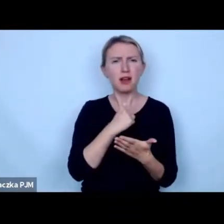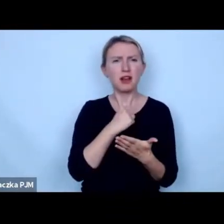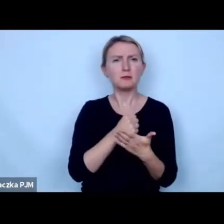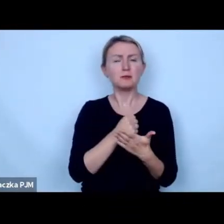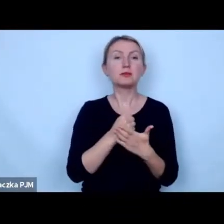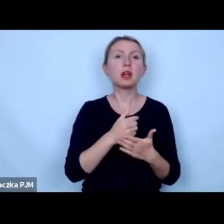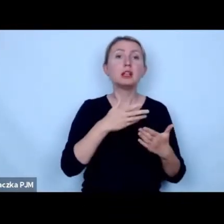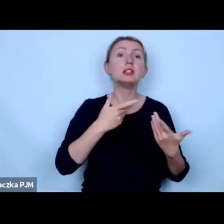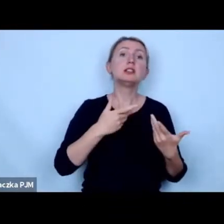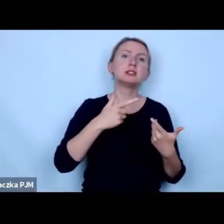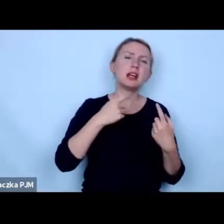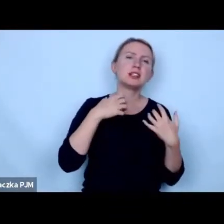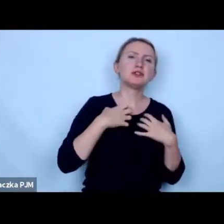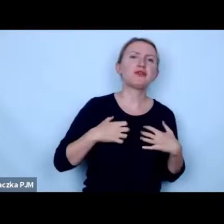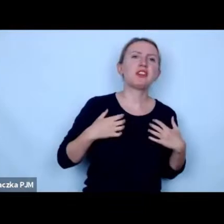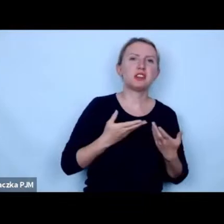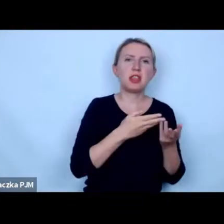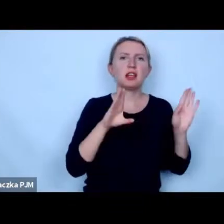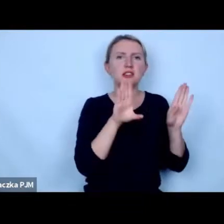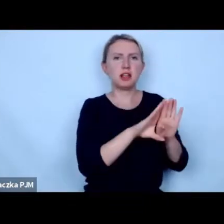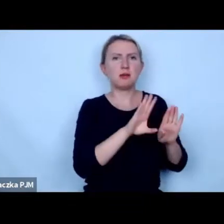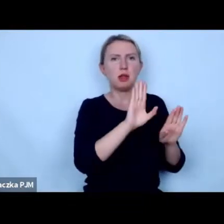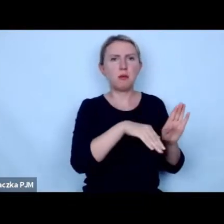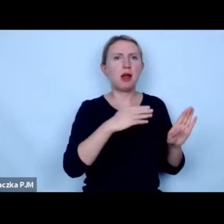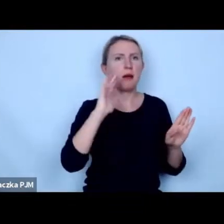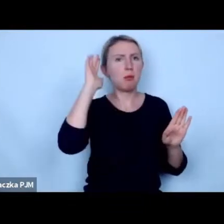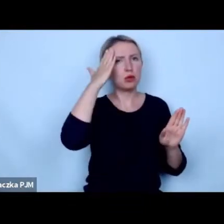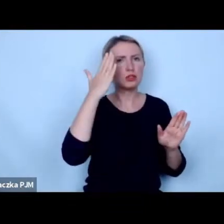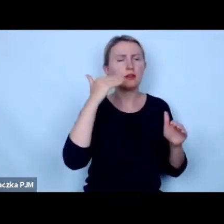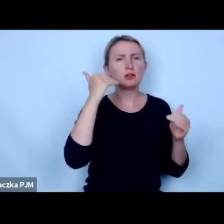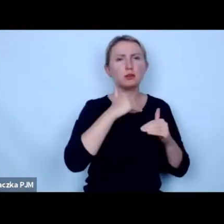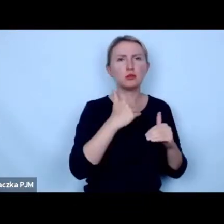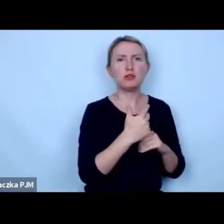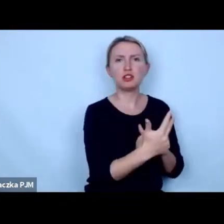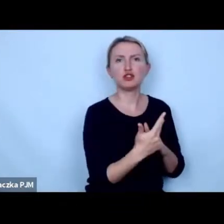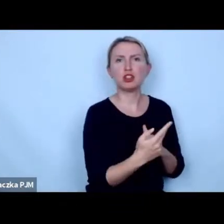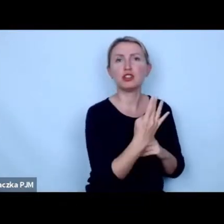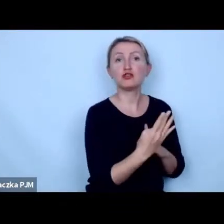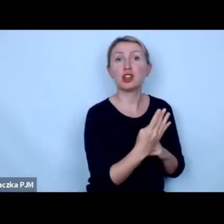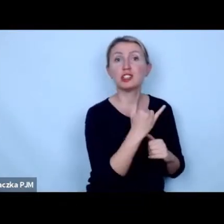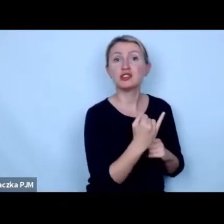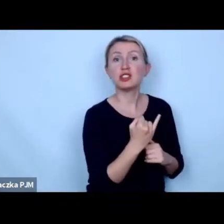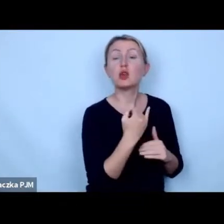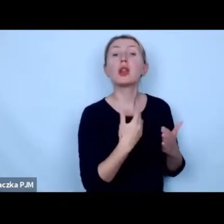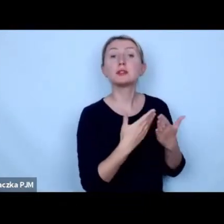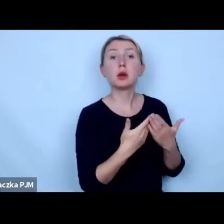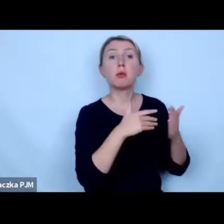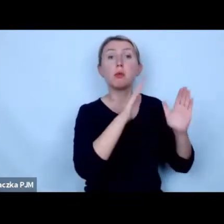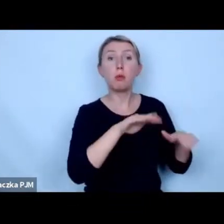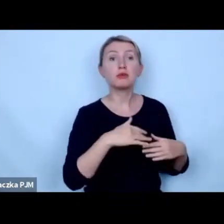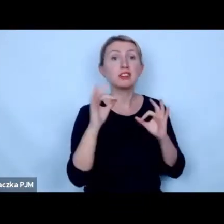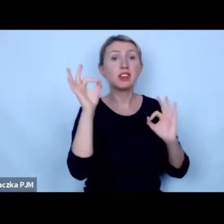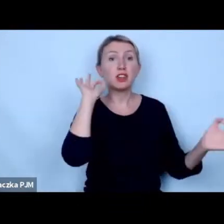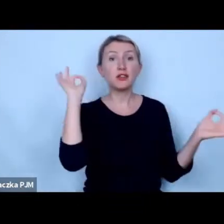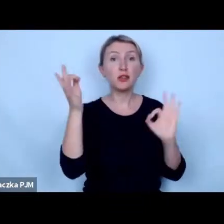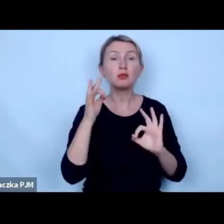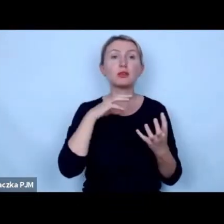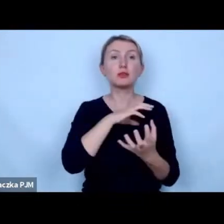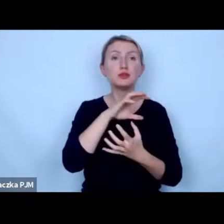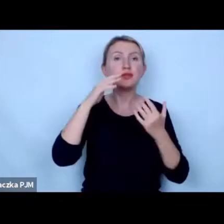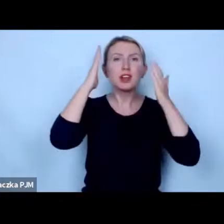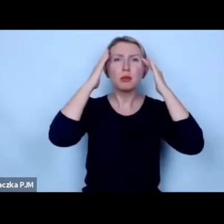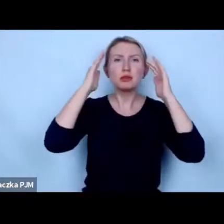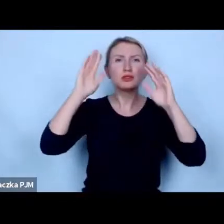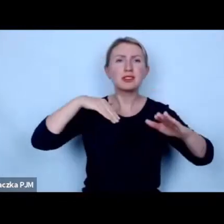zamknięte w poborach i chlebniach mają zdolności poznawcze trzy lub czteroletniego dziecka ponieważ dopuszczenie tych informacji do świadomości